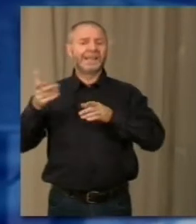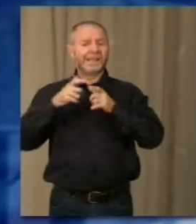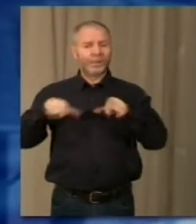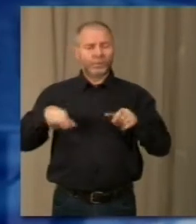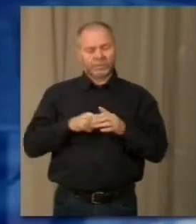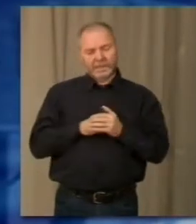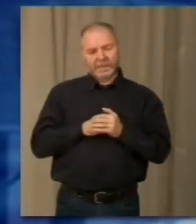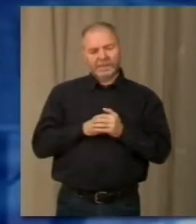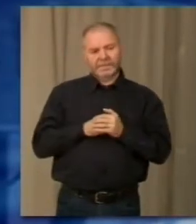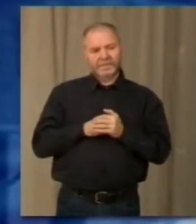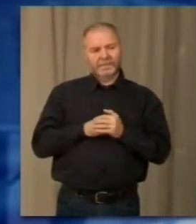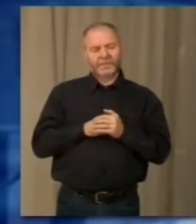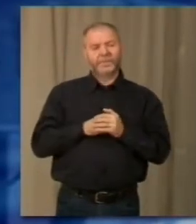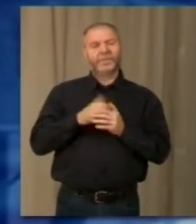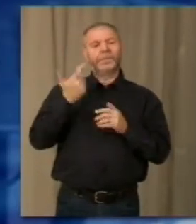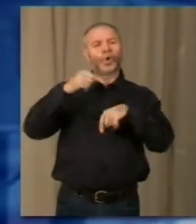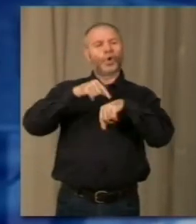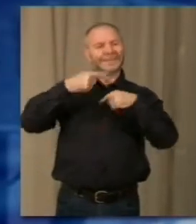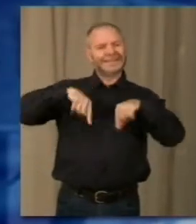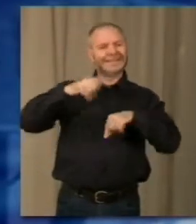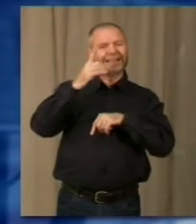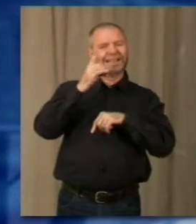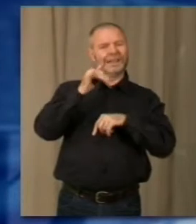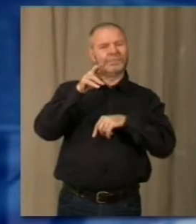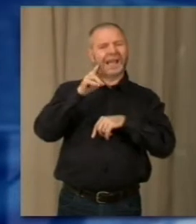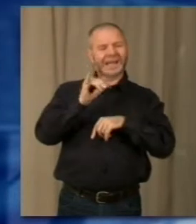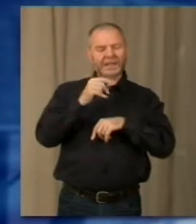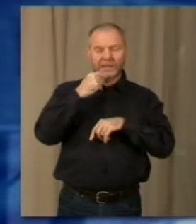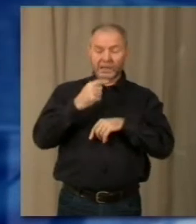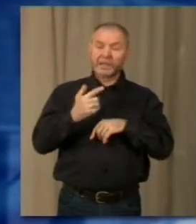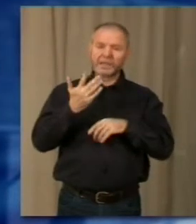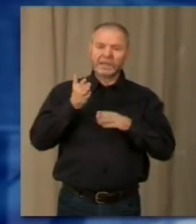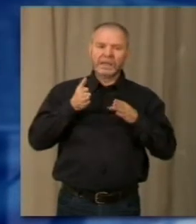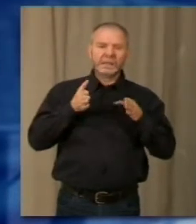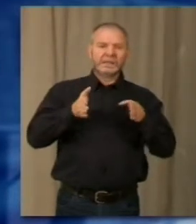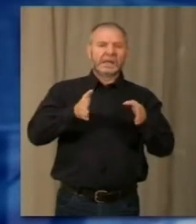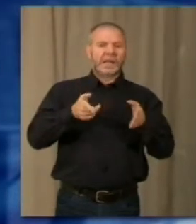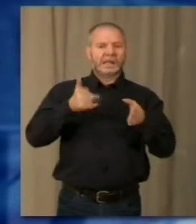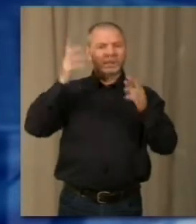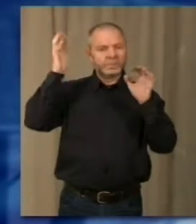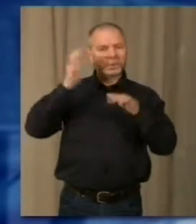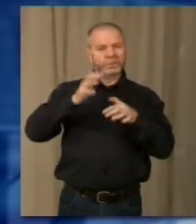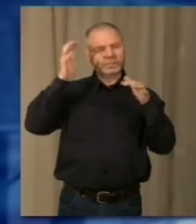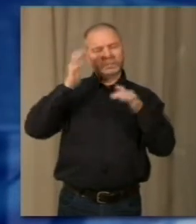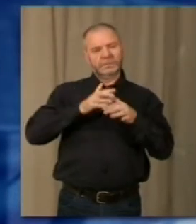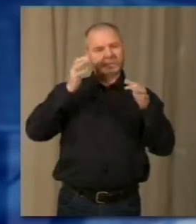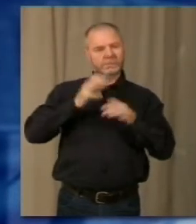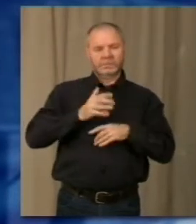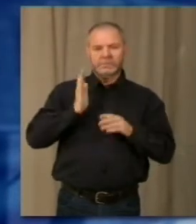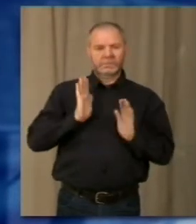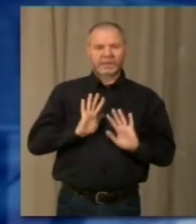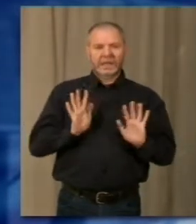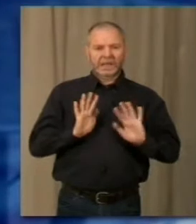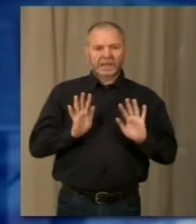consigliere di Bari ricorda che la statale 33 attraversa un territorio caratterizzato da un livello di piovosità tra i più elevati d'Italia,